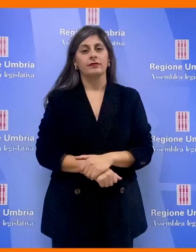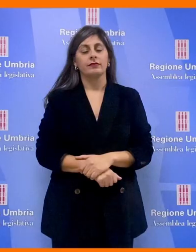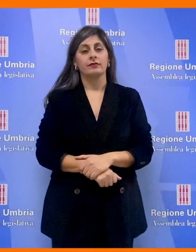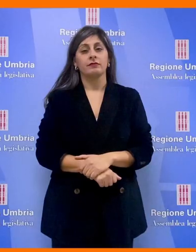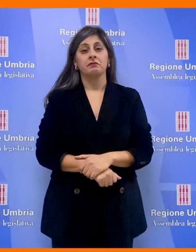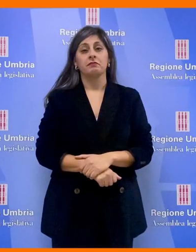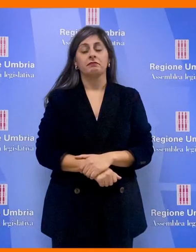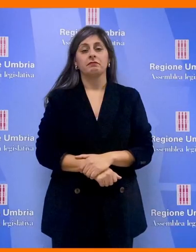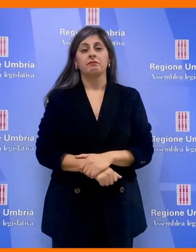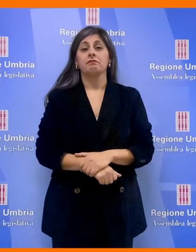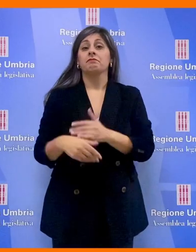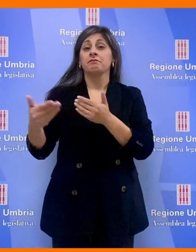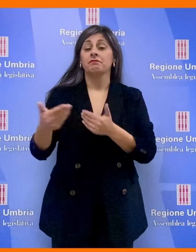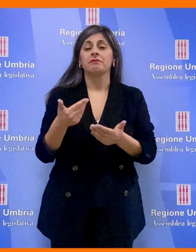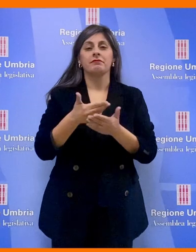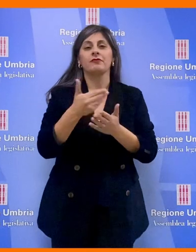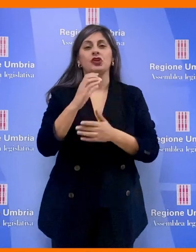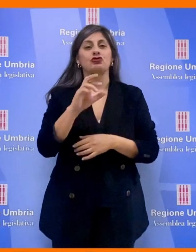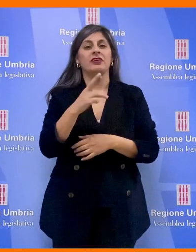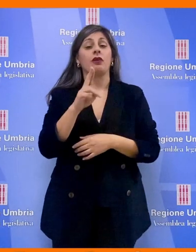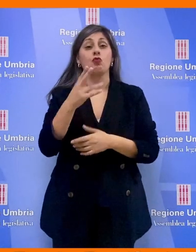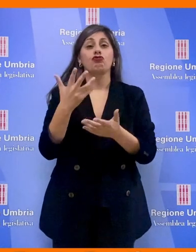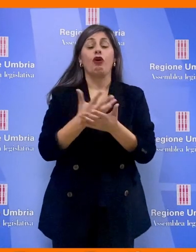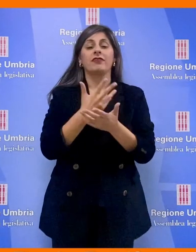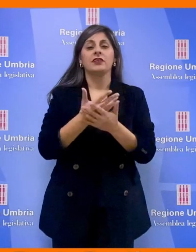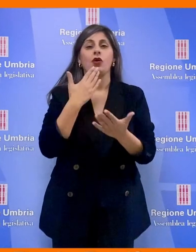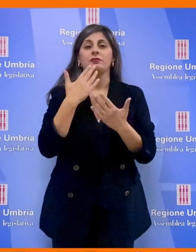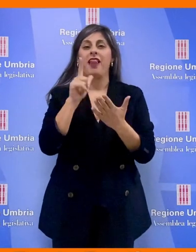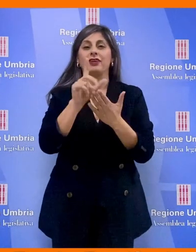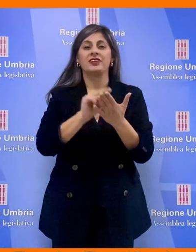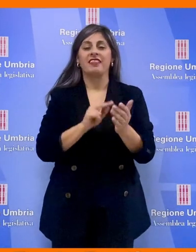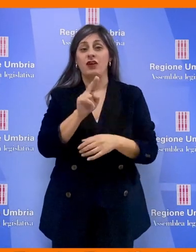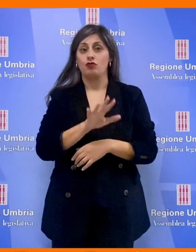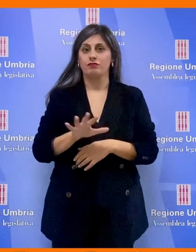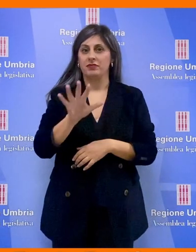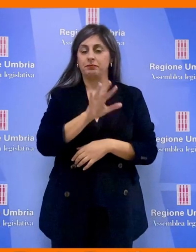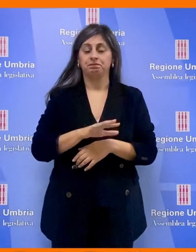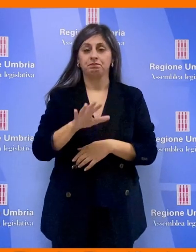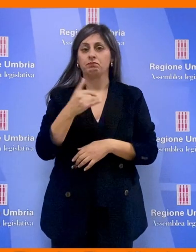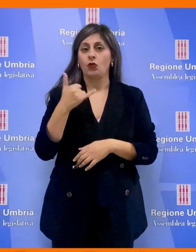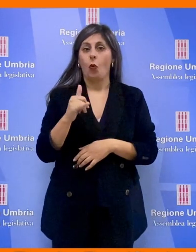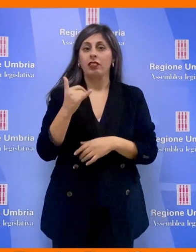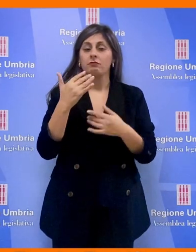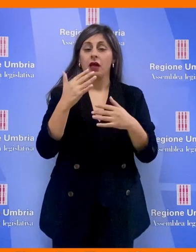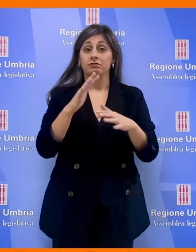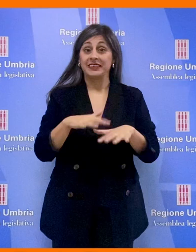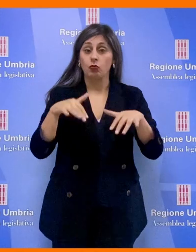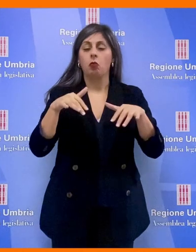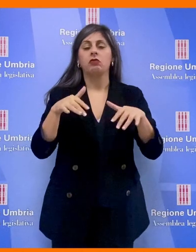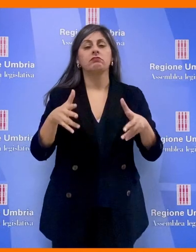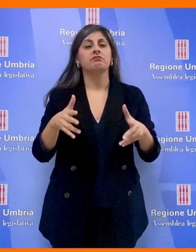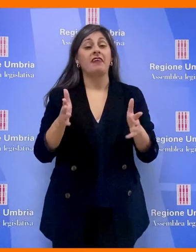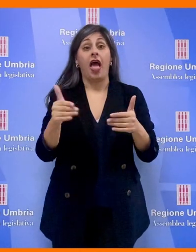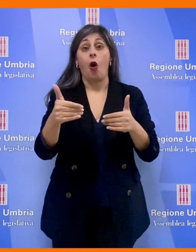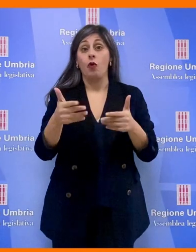Ben trovati a TeleCRU, notiziario dell'Assemblea Legislativa dell'Umbria. Nell'ultima seduta l